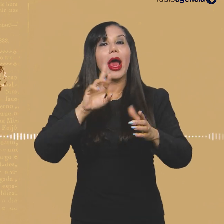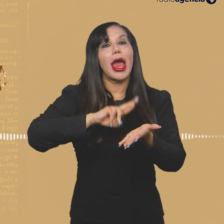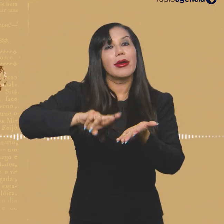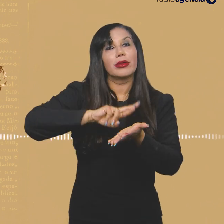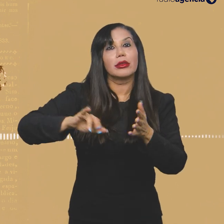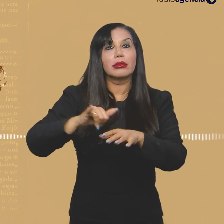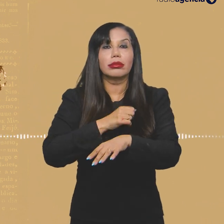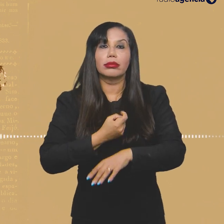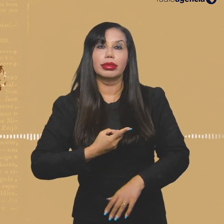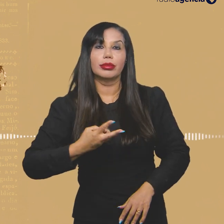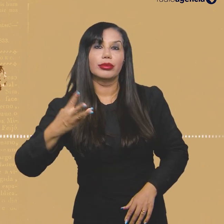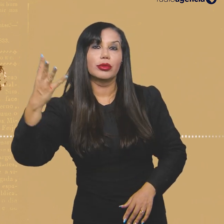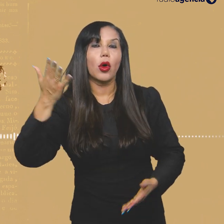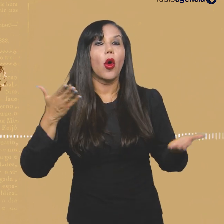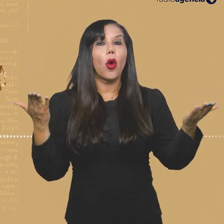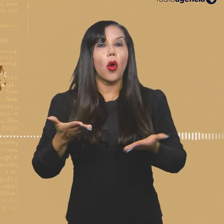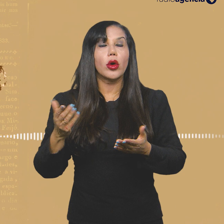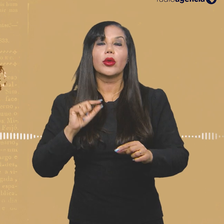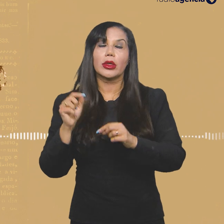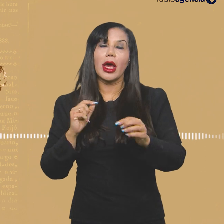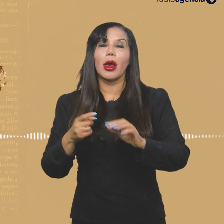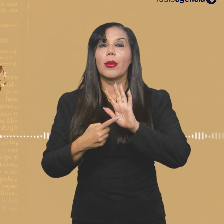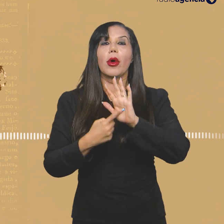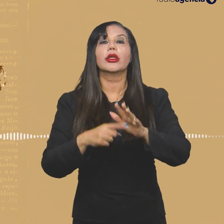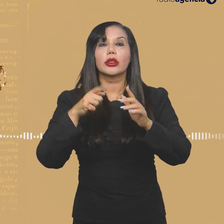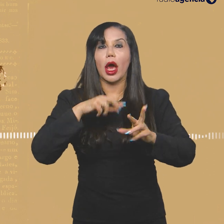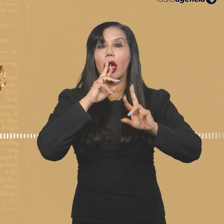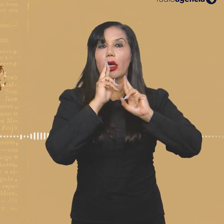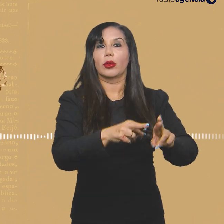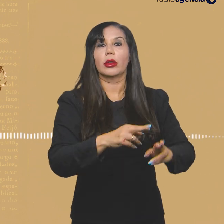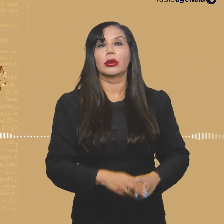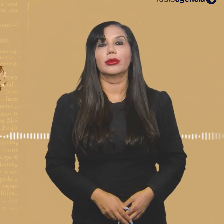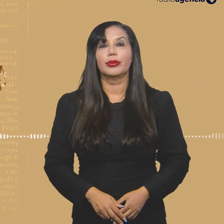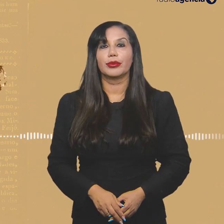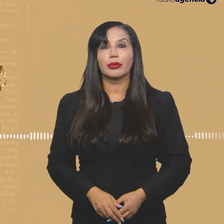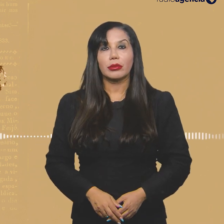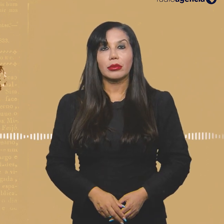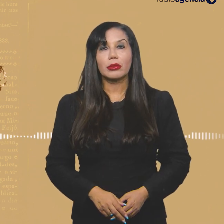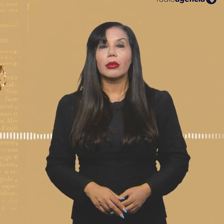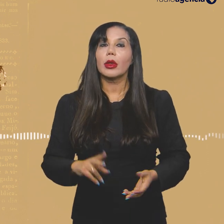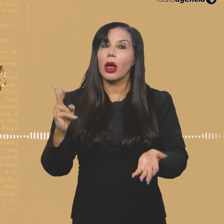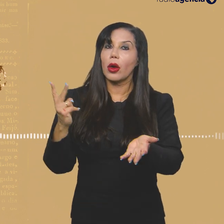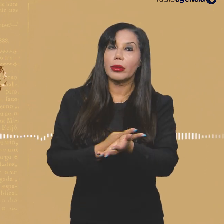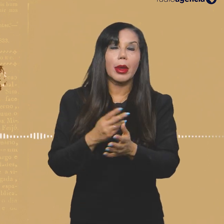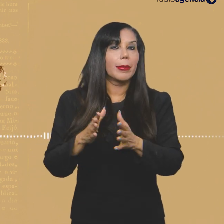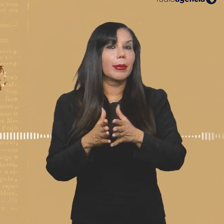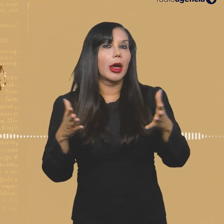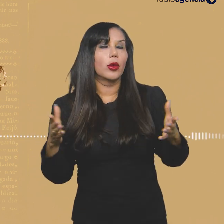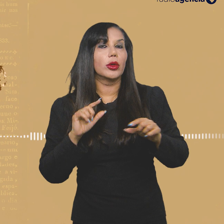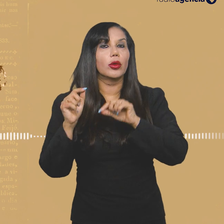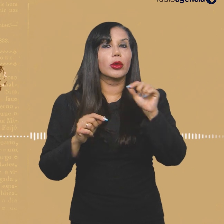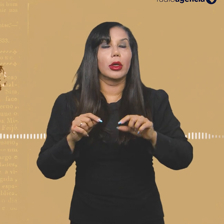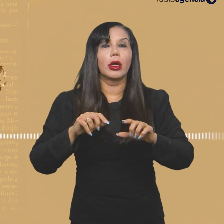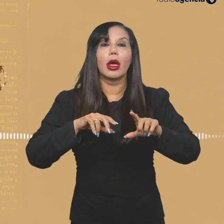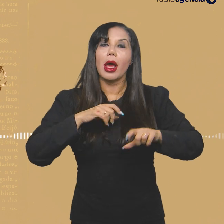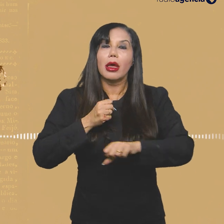Alternativa, a quantidade de veículos atuais que se identificam assim já é uma resposta. Algo comum na maioria